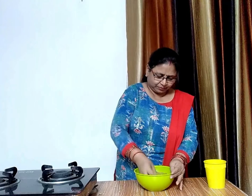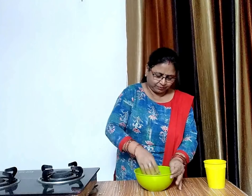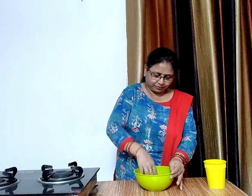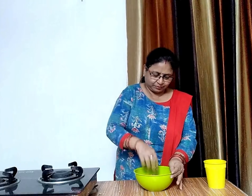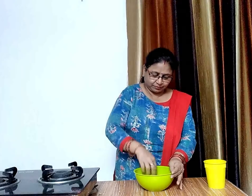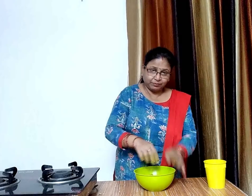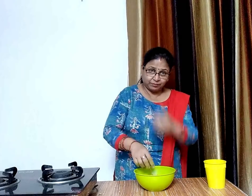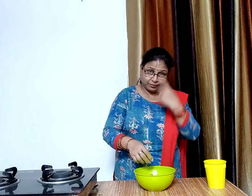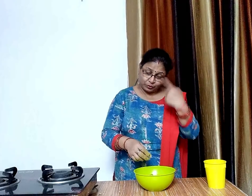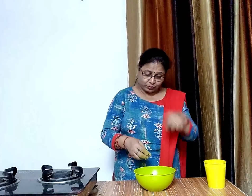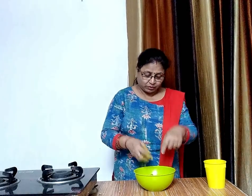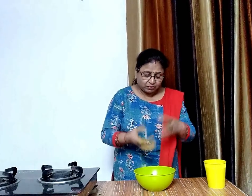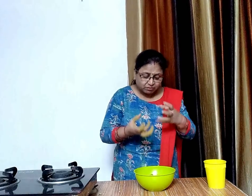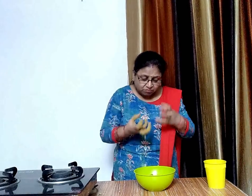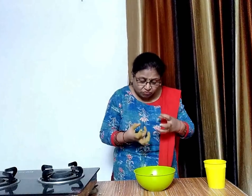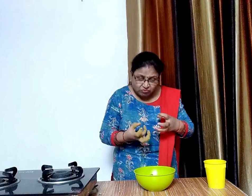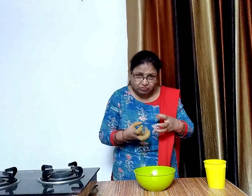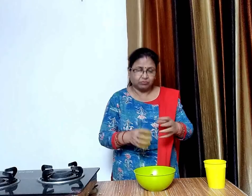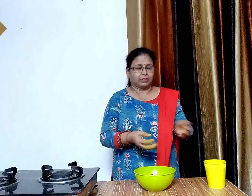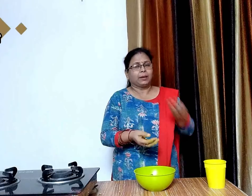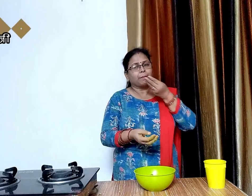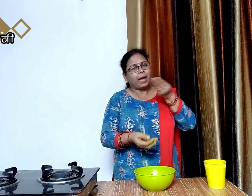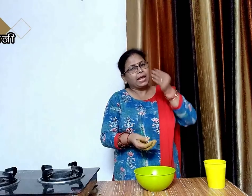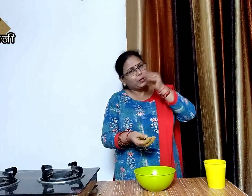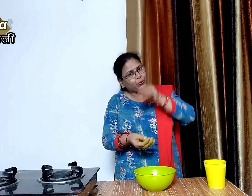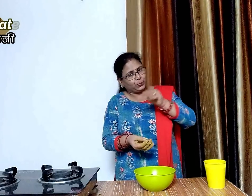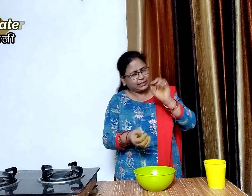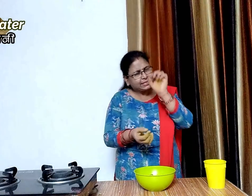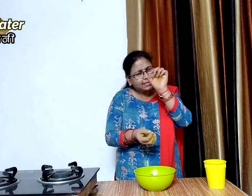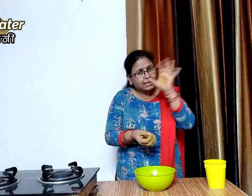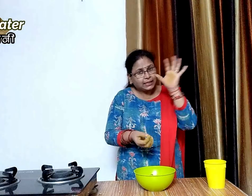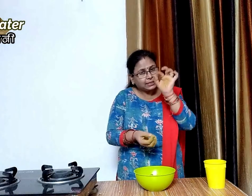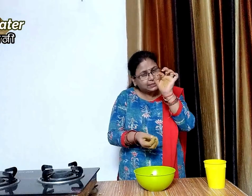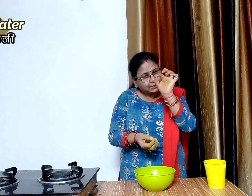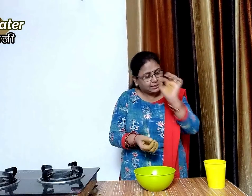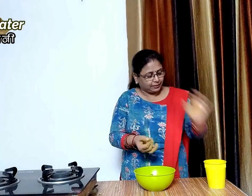अगर आपको मिशना बहुट टाइट लगे तो उसमें थोड़ा सा पानी डाल लेंगे और मिला लेंगे